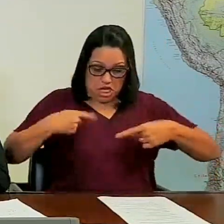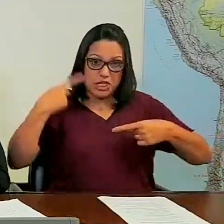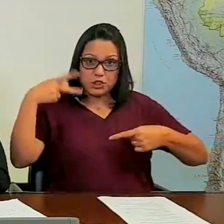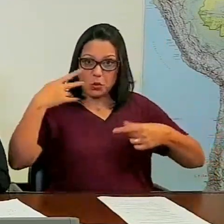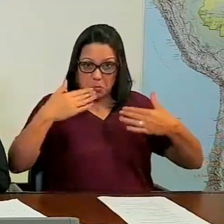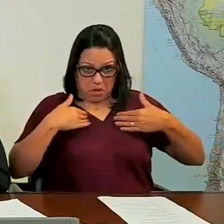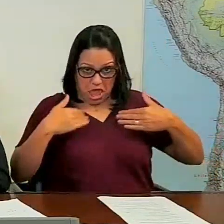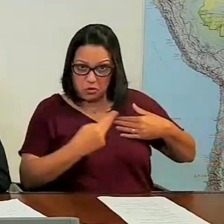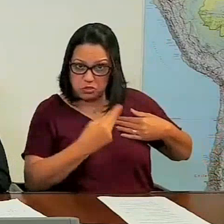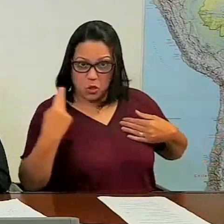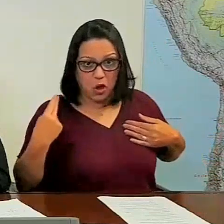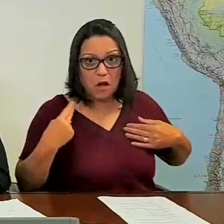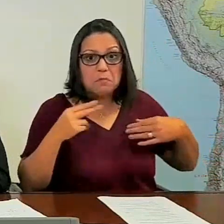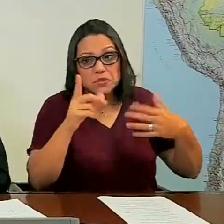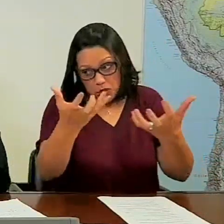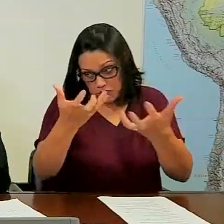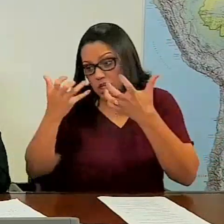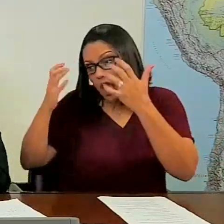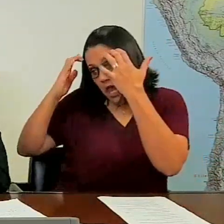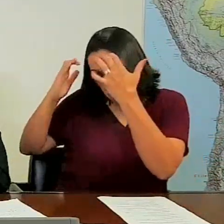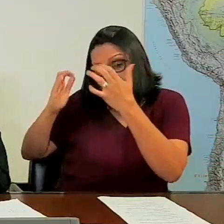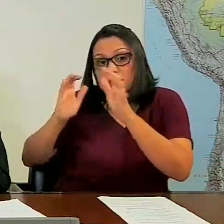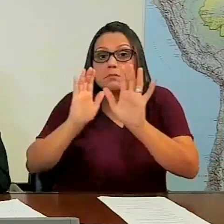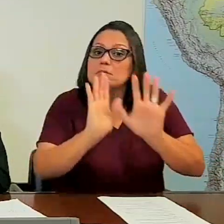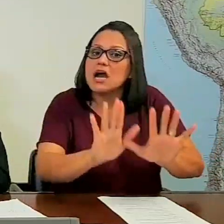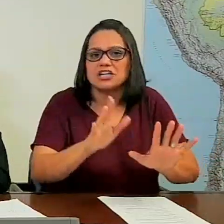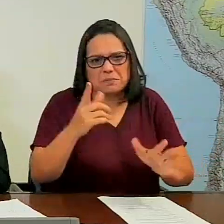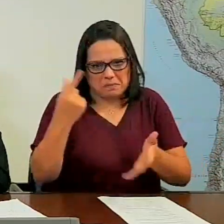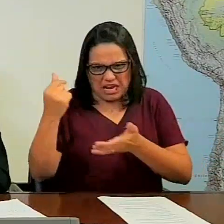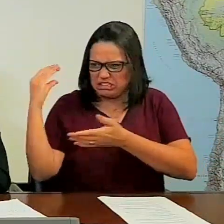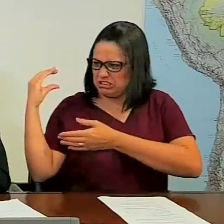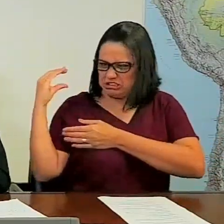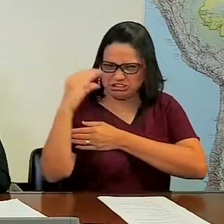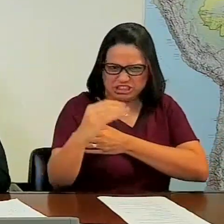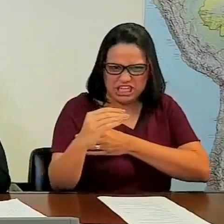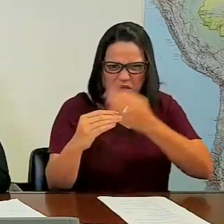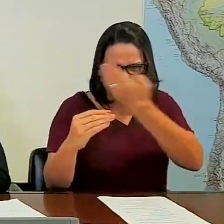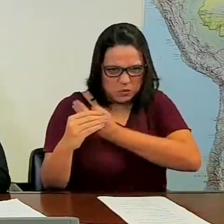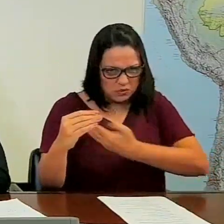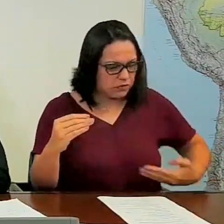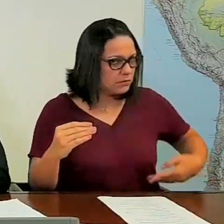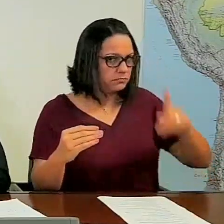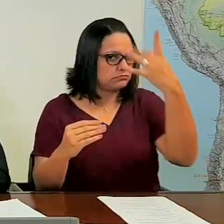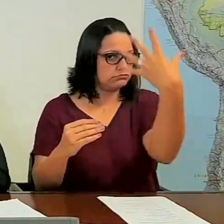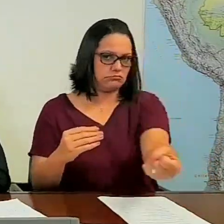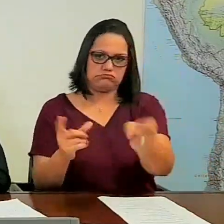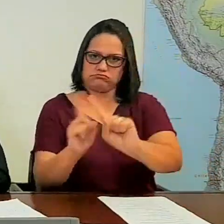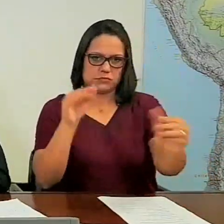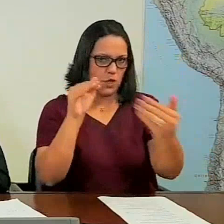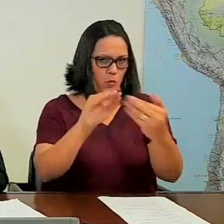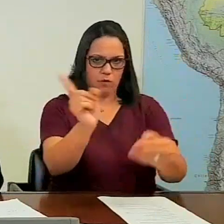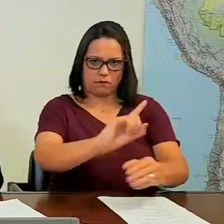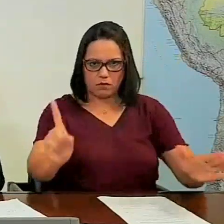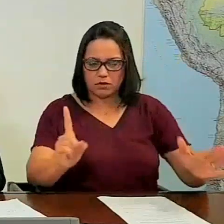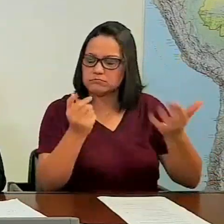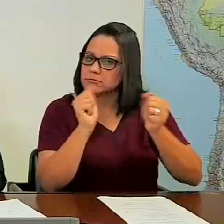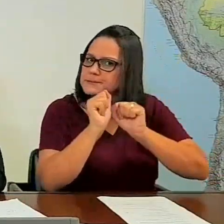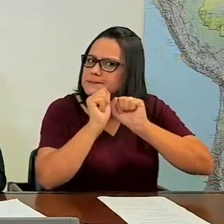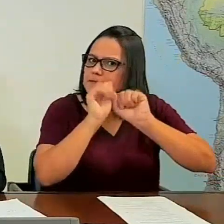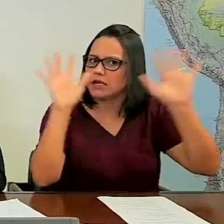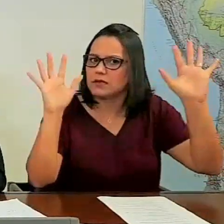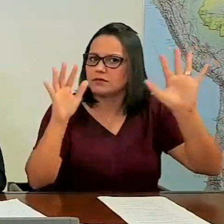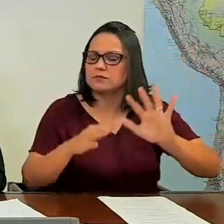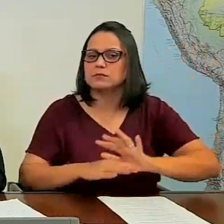que talvez até bem intencionada queira fazê-lo, com dinheiro público. Isso é inconcebível, não tem nada, não podemos concordar com isso aí. Deixo bem claro,